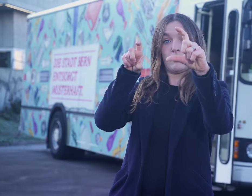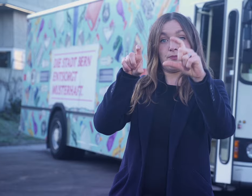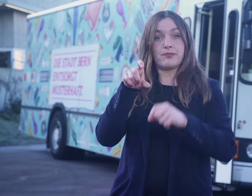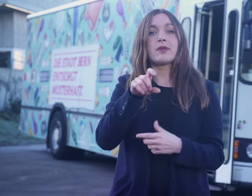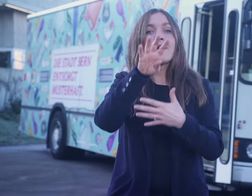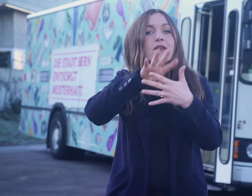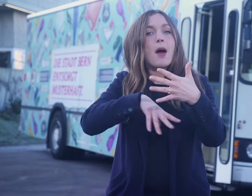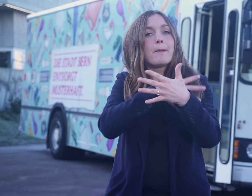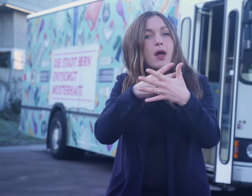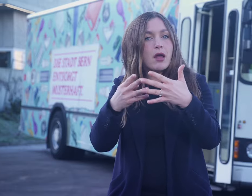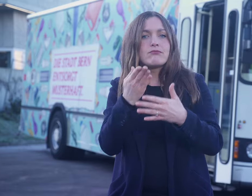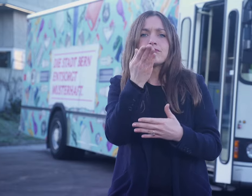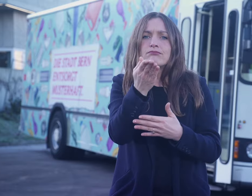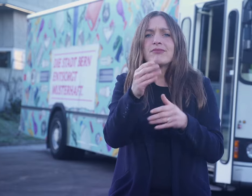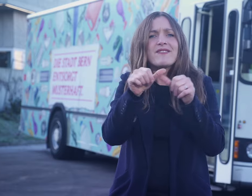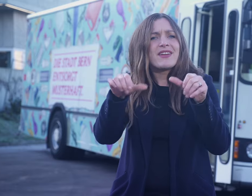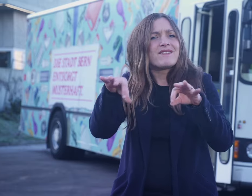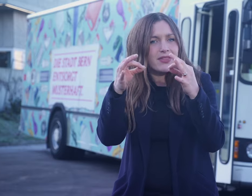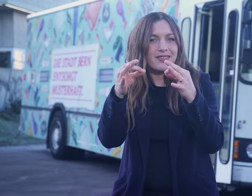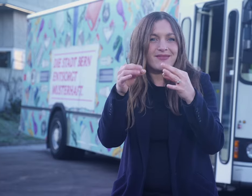Den Fahrplan finden Sie im Abfallkalender.